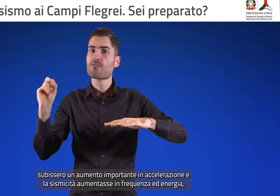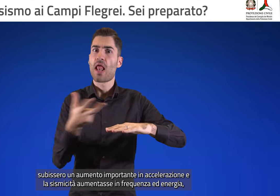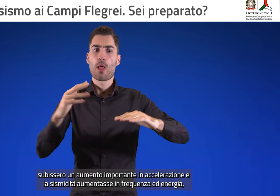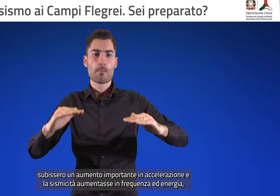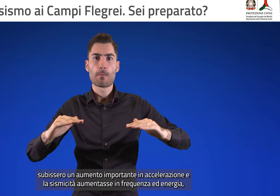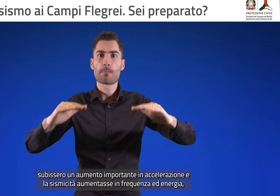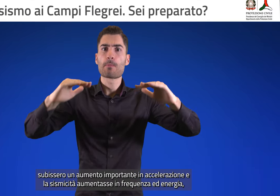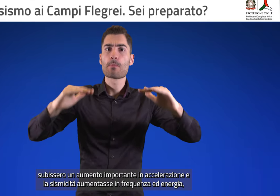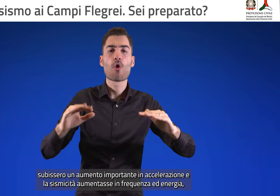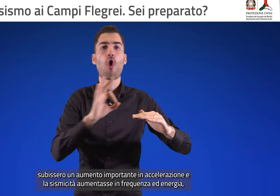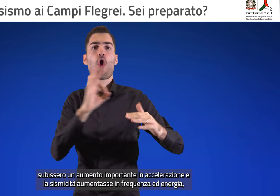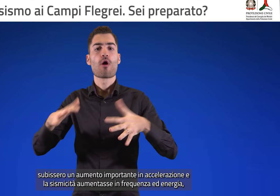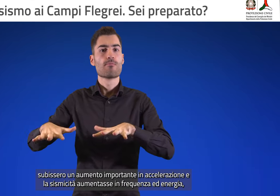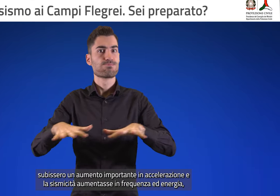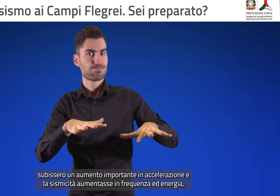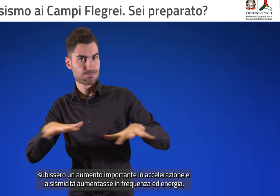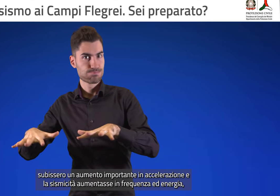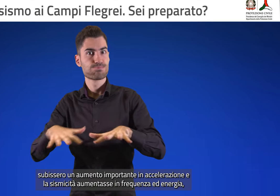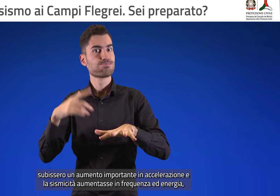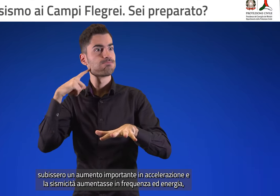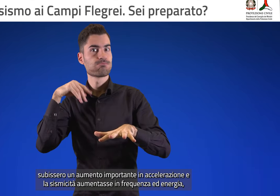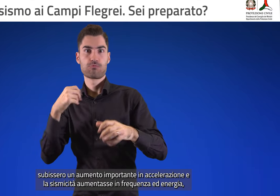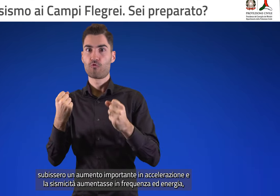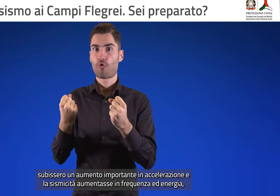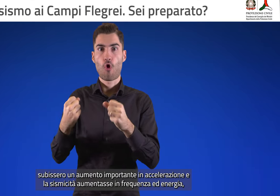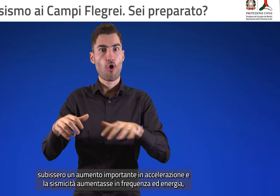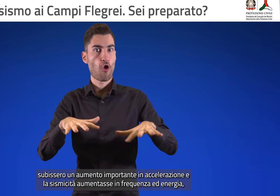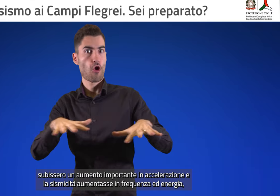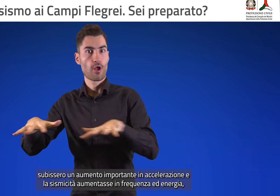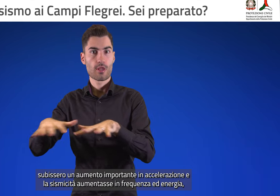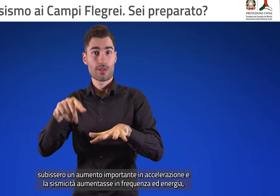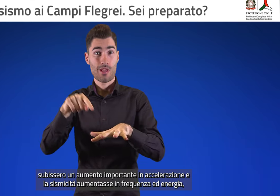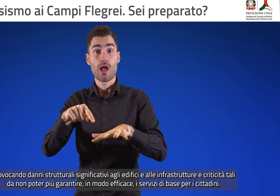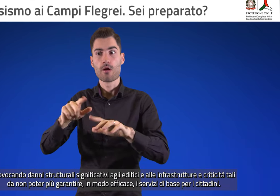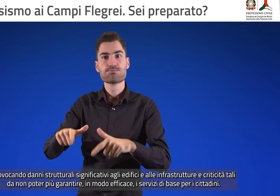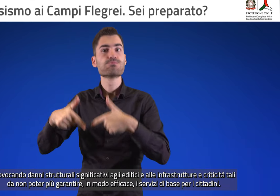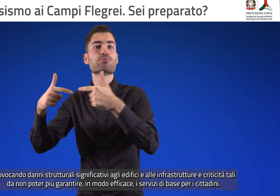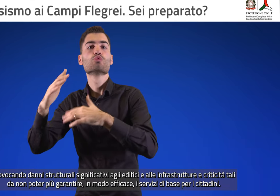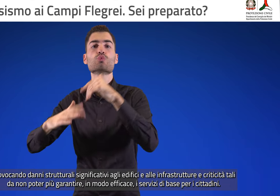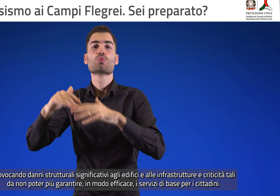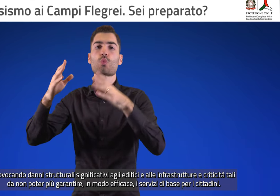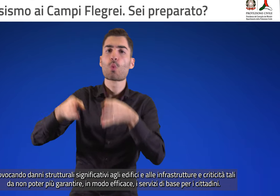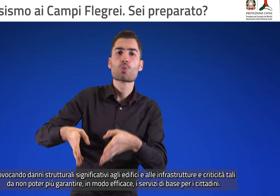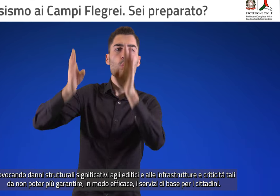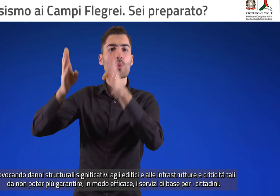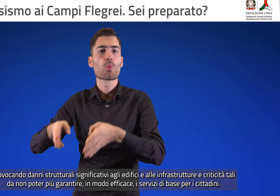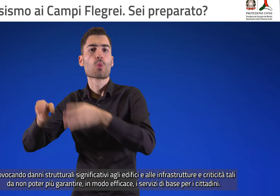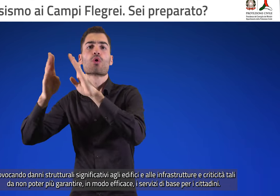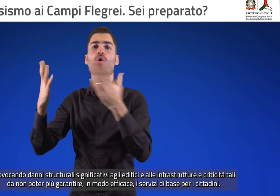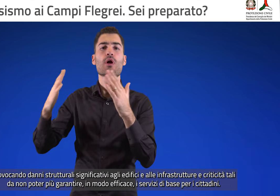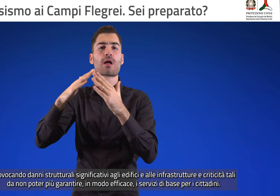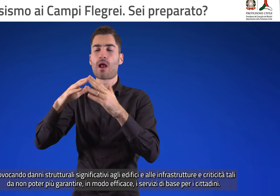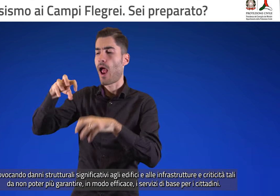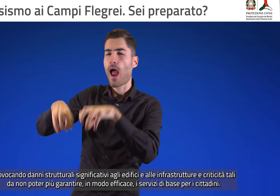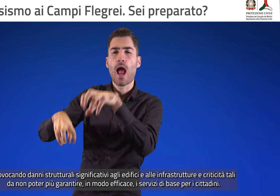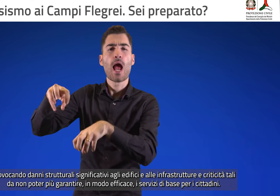subissero un aumento importante in accelerazione e la sismicità aumentasse in frequenza ed energia, provocando